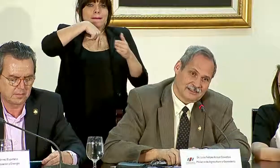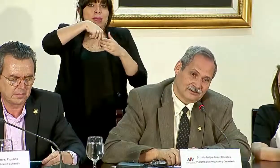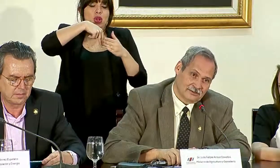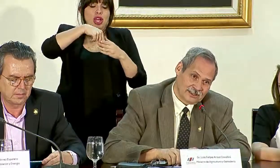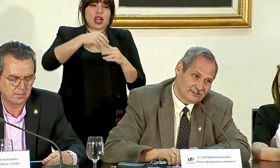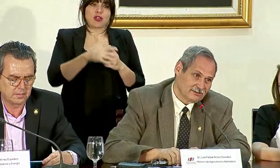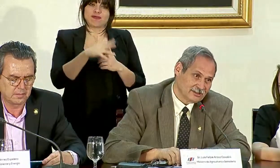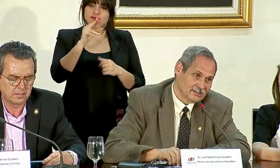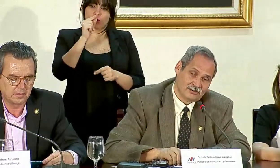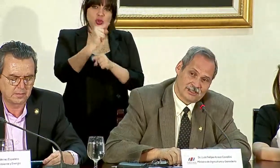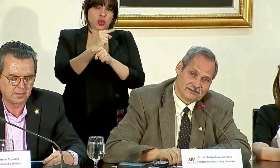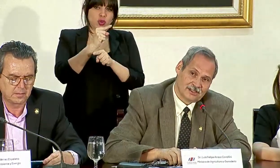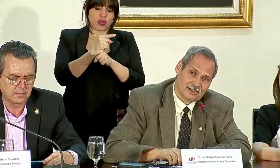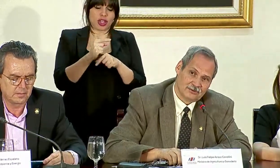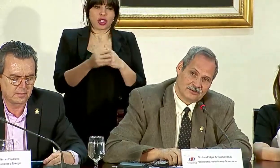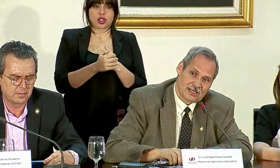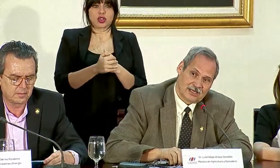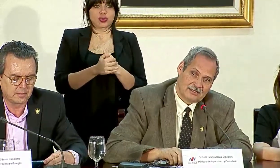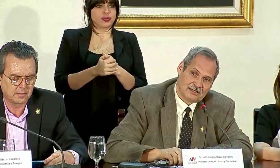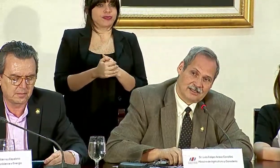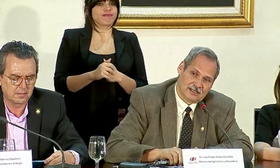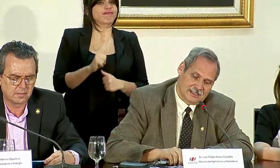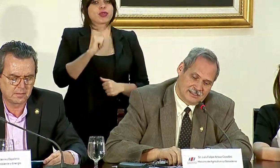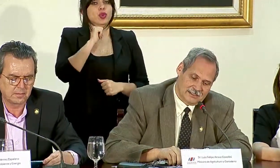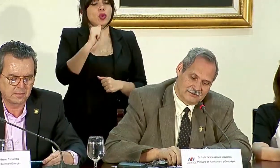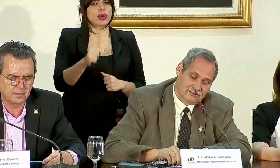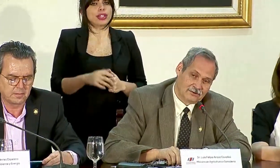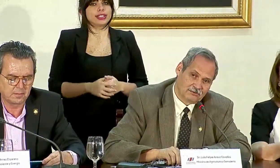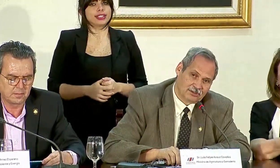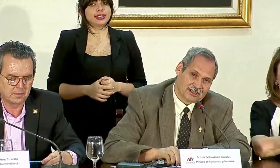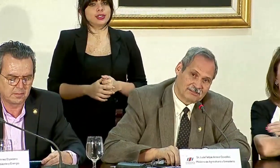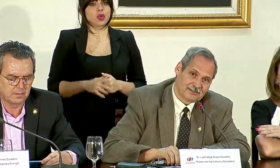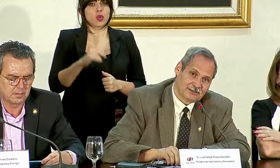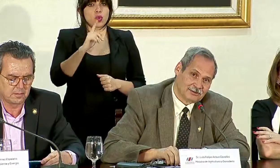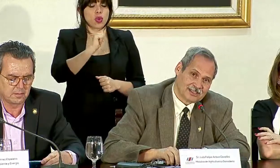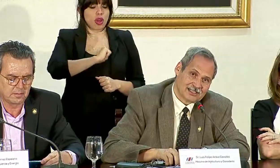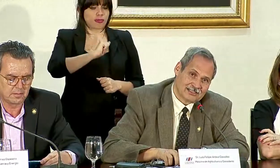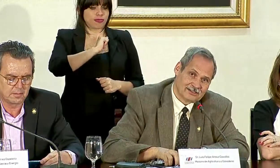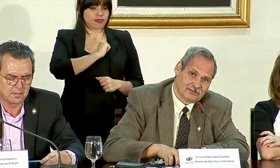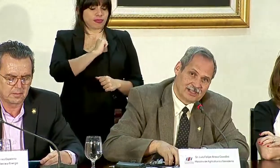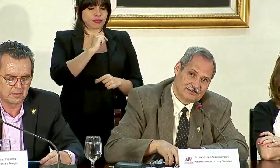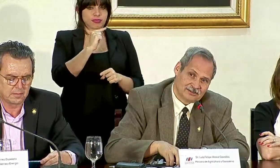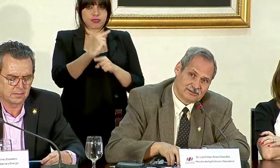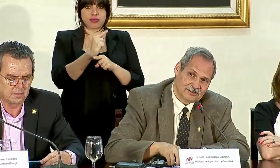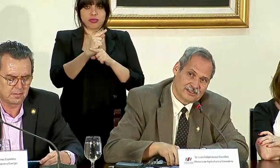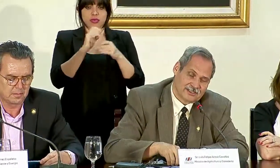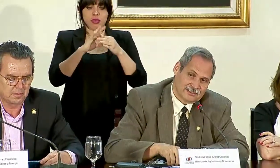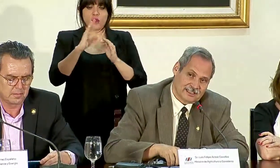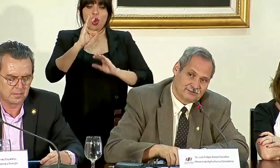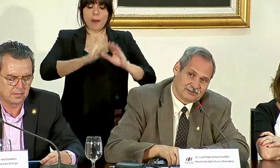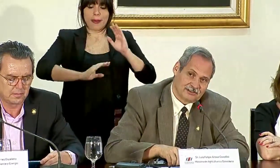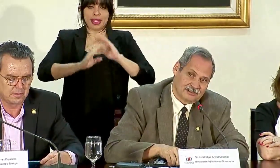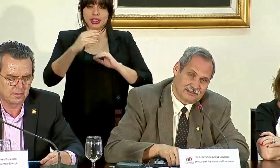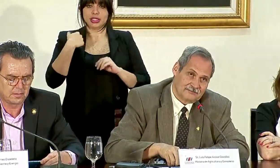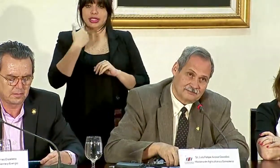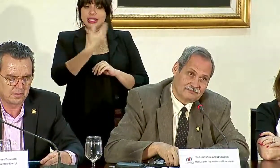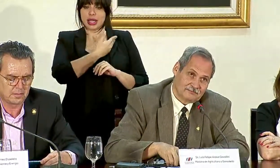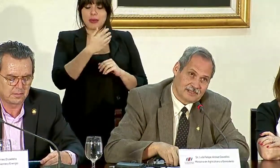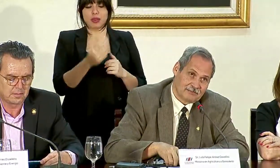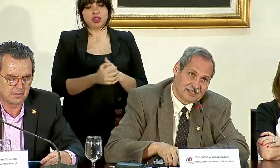es correcto, no es un comportamiento de bloquear el comercio, sino que estamos